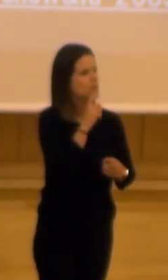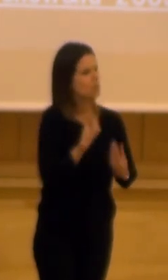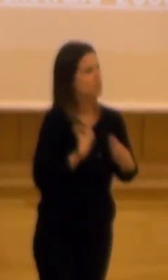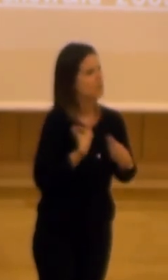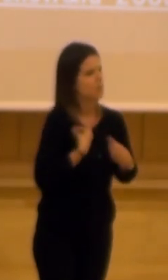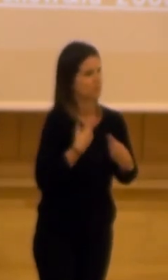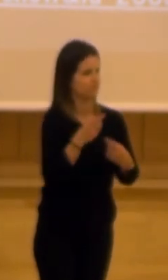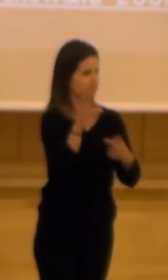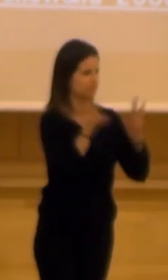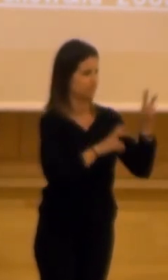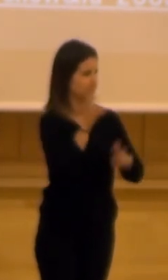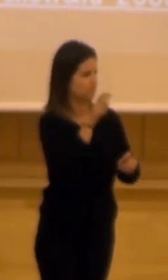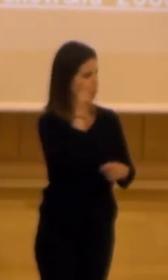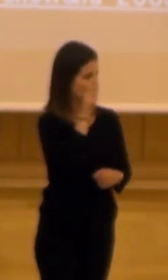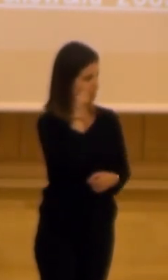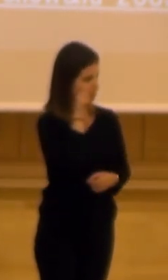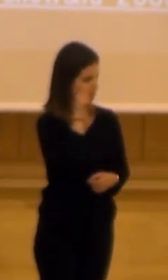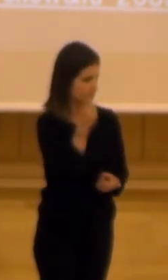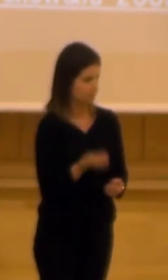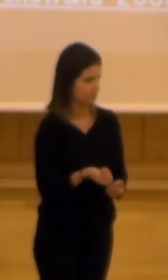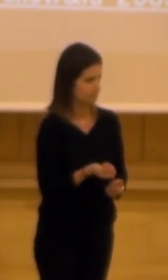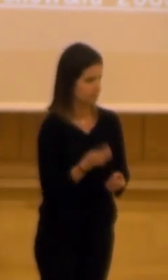aterrizo la parte del turismo